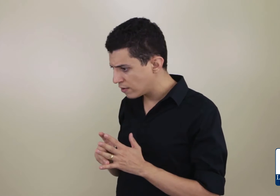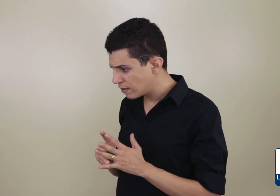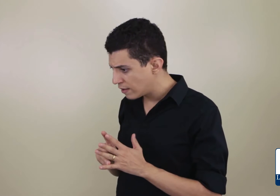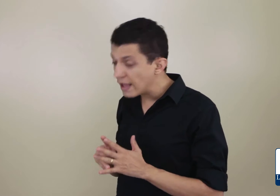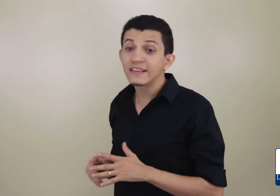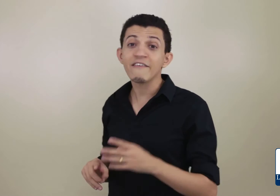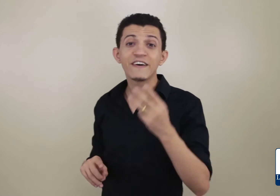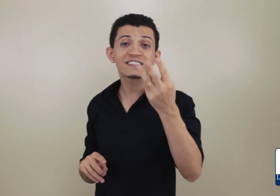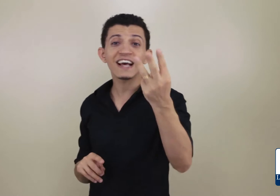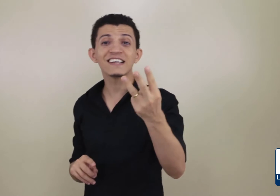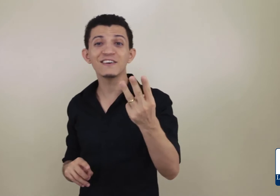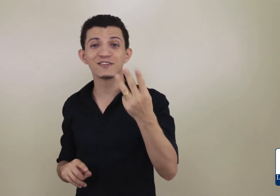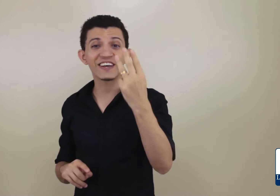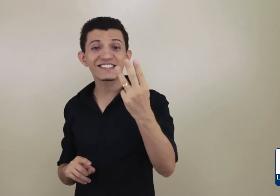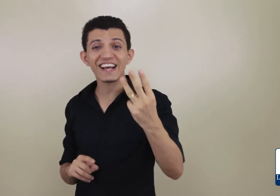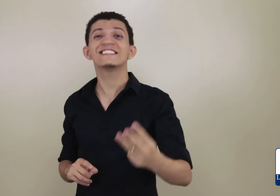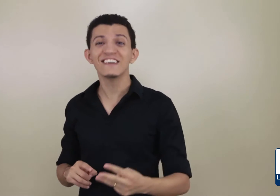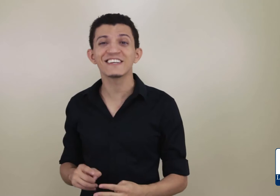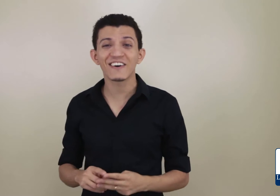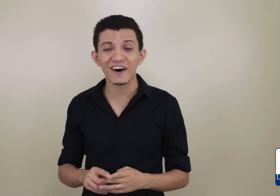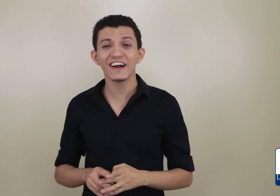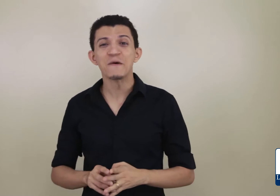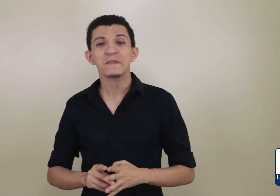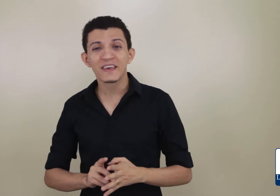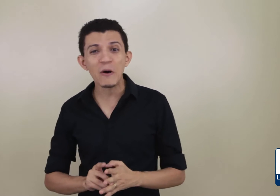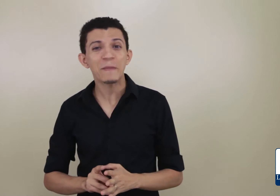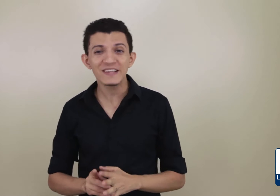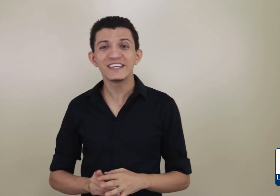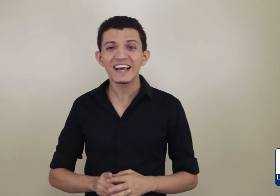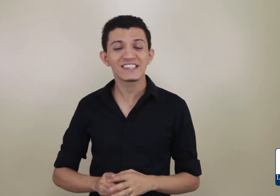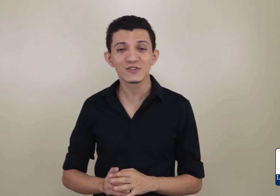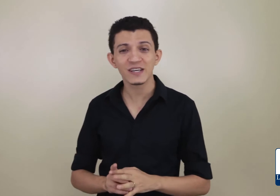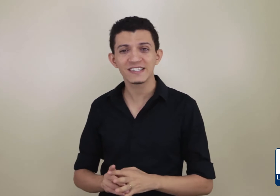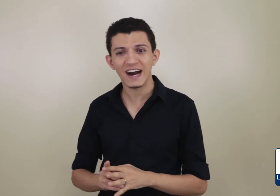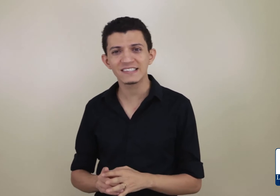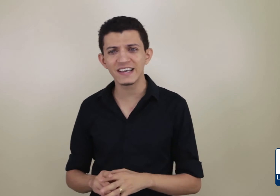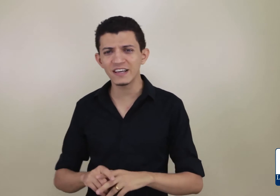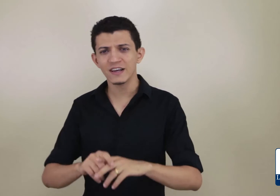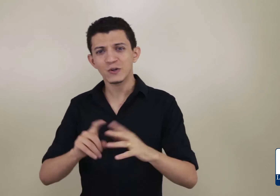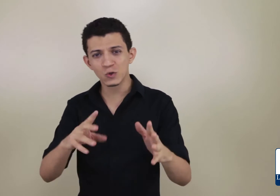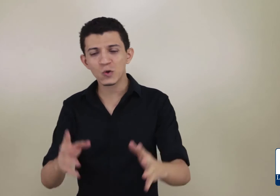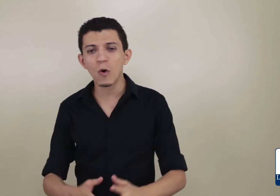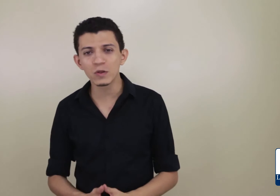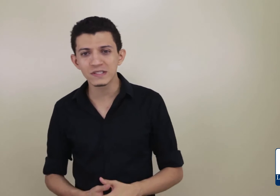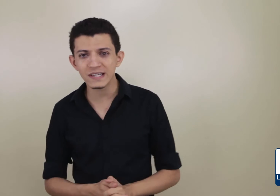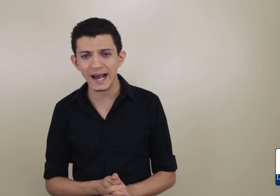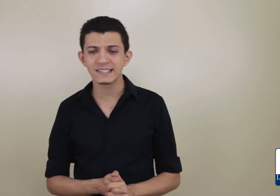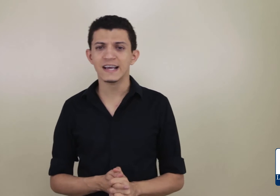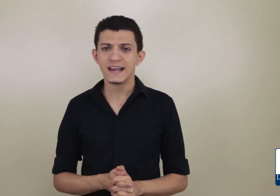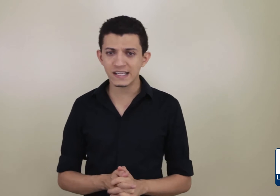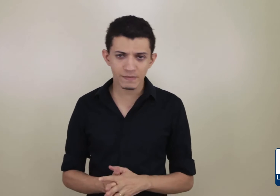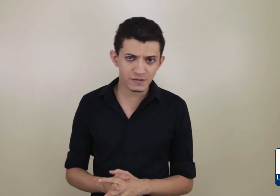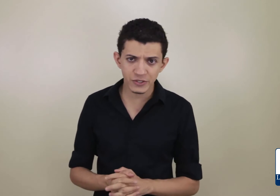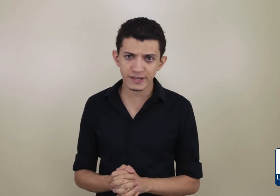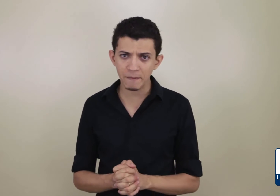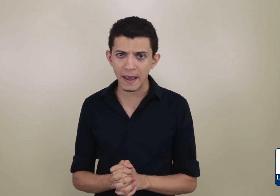Quatro... Tem três anos. Tem três anos agora que eu aprendi esses dois sinais aí, junto com outros sinais, nesse mesmo dia também.